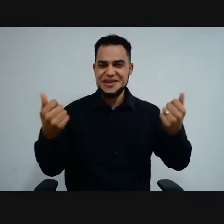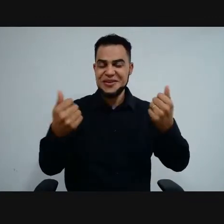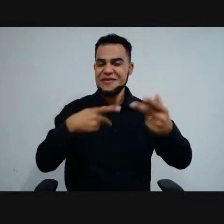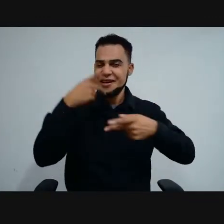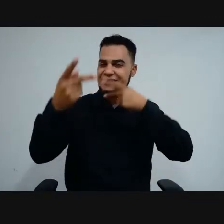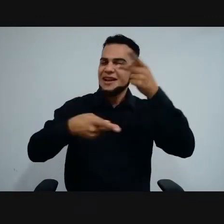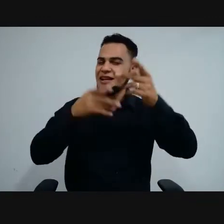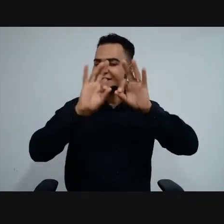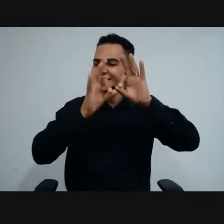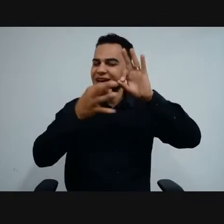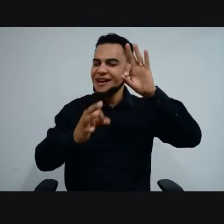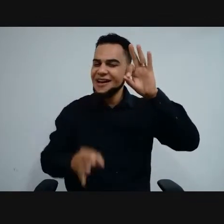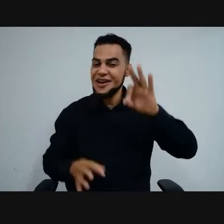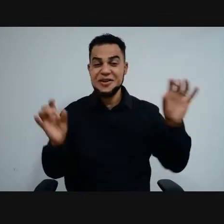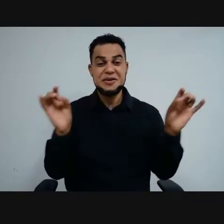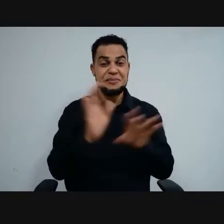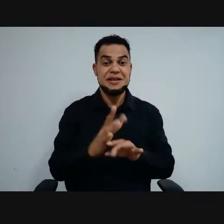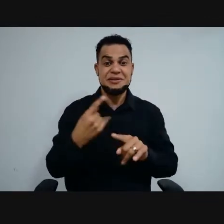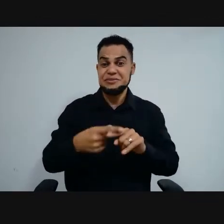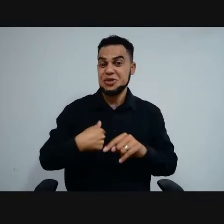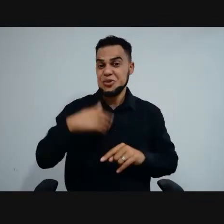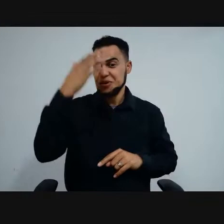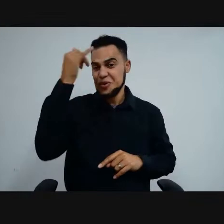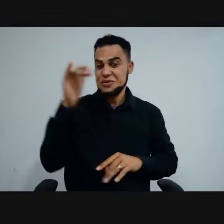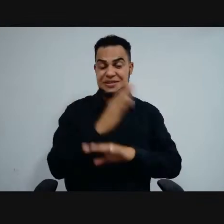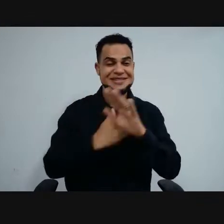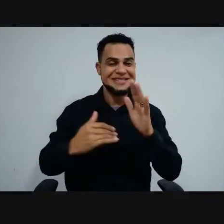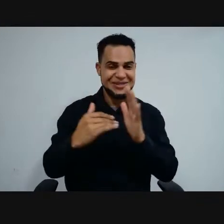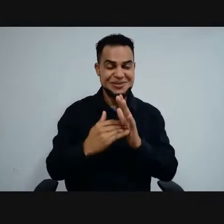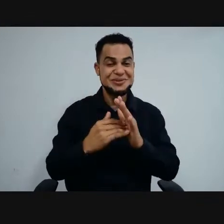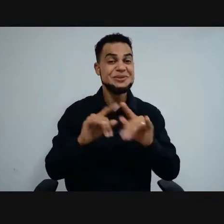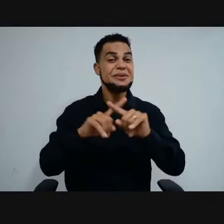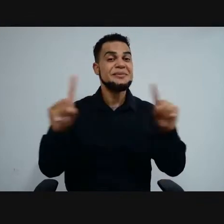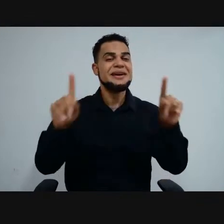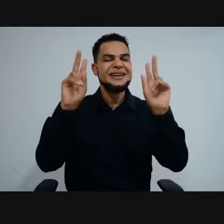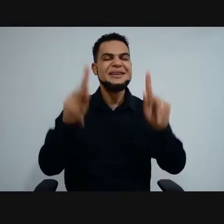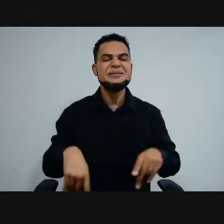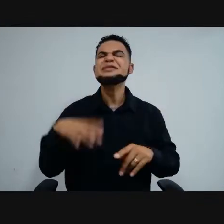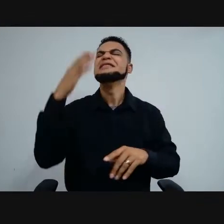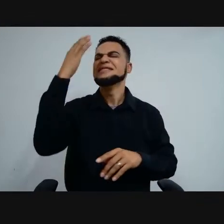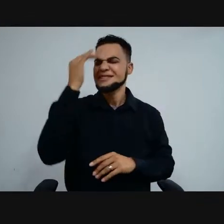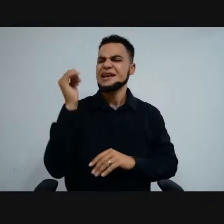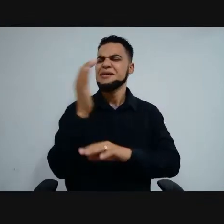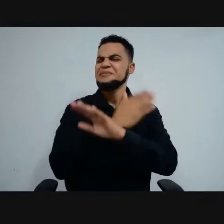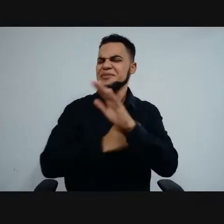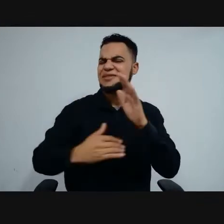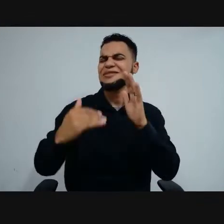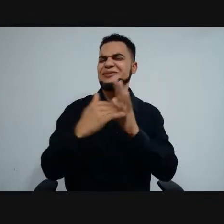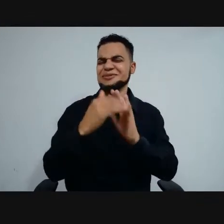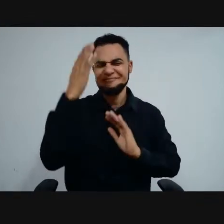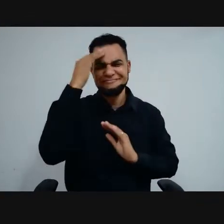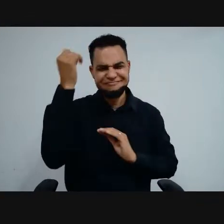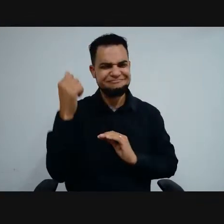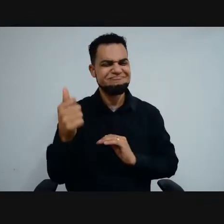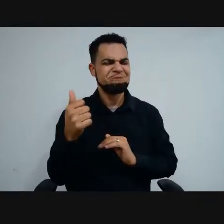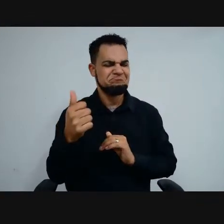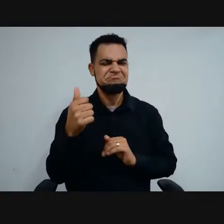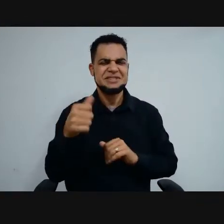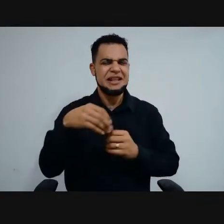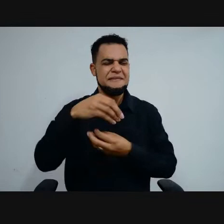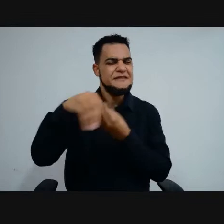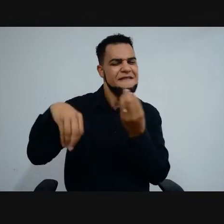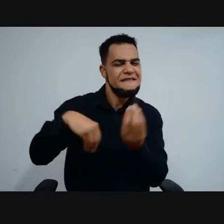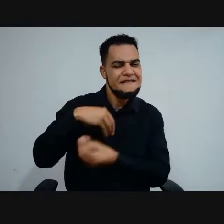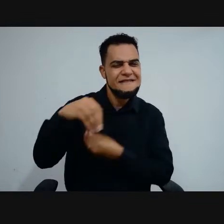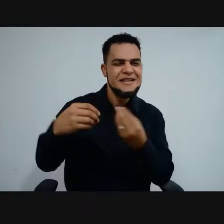mais completa, porque eu não sei tudo, lógico, é uma pessoa que entende tudo, manja muito disso, é sempre muito envolvida, está